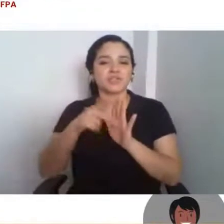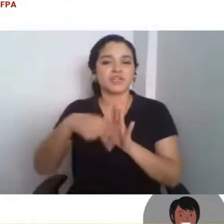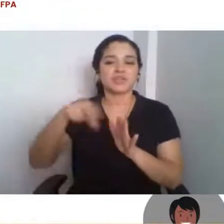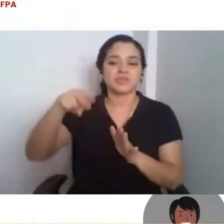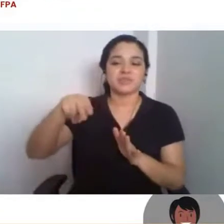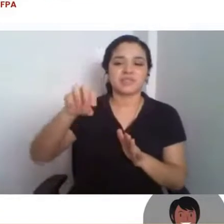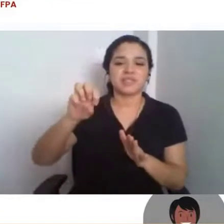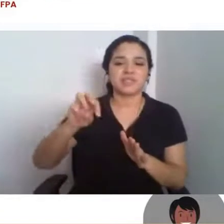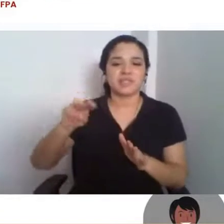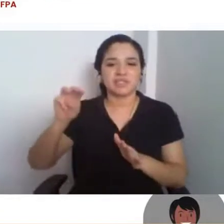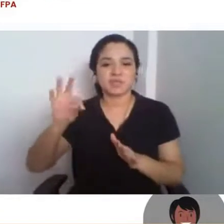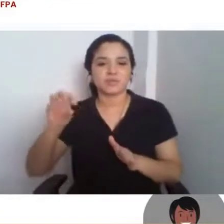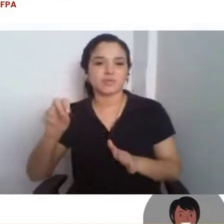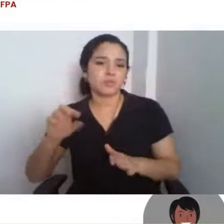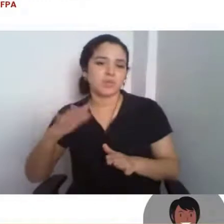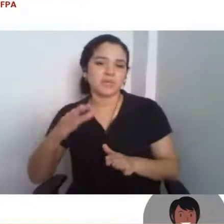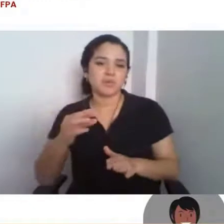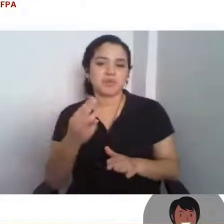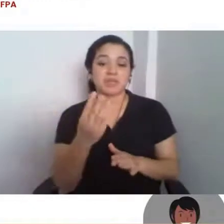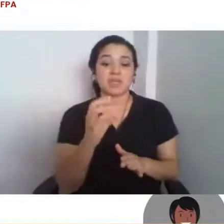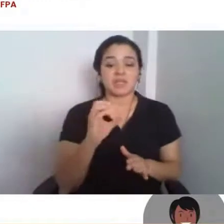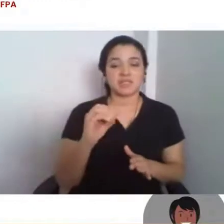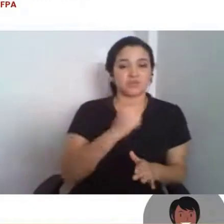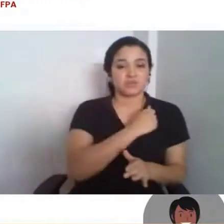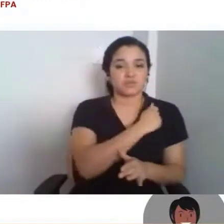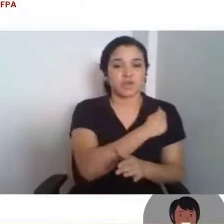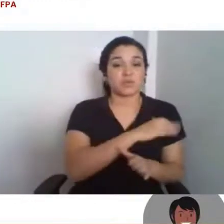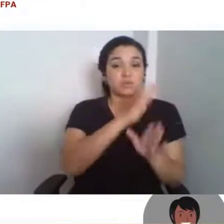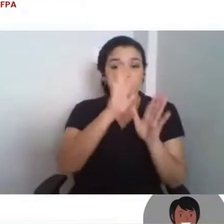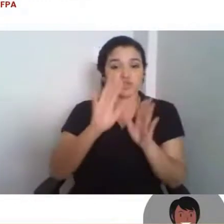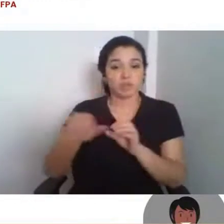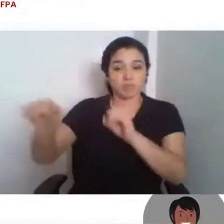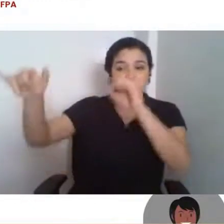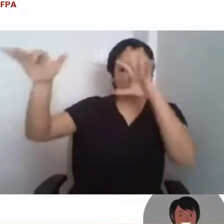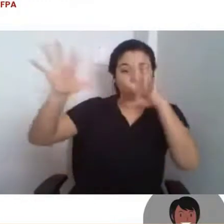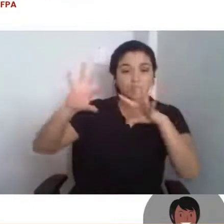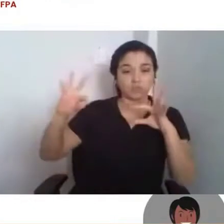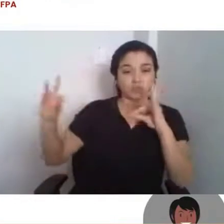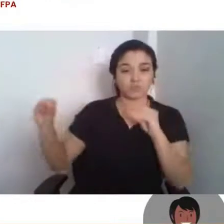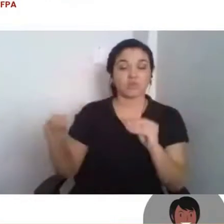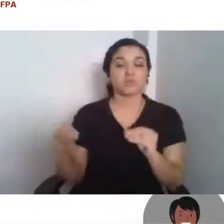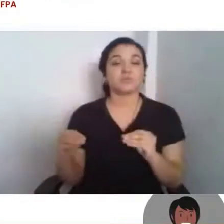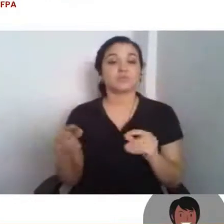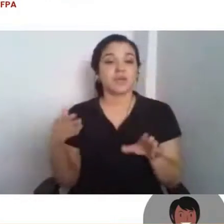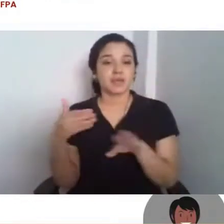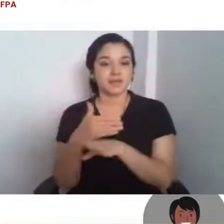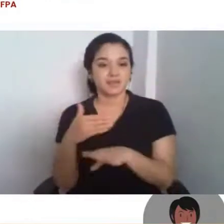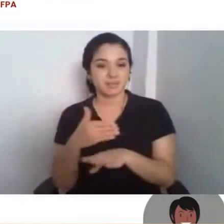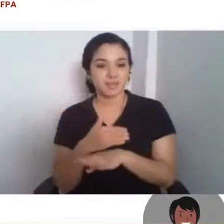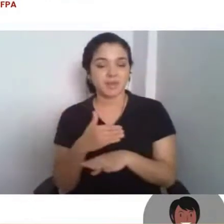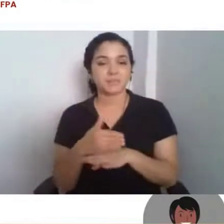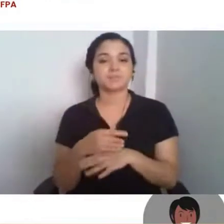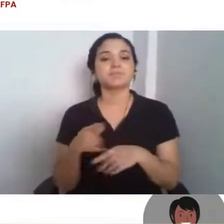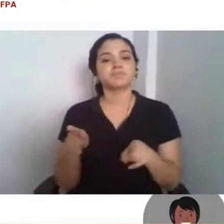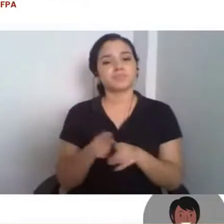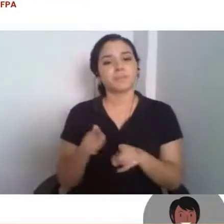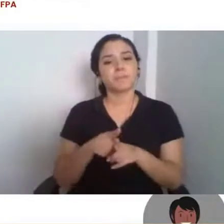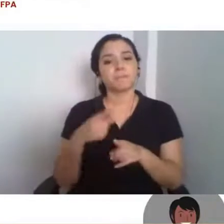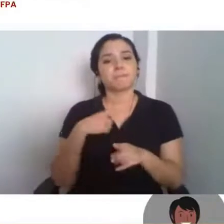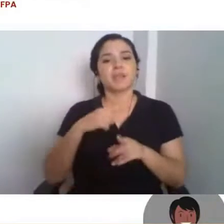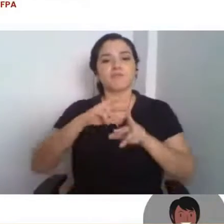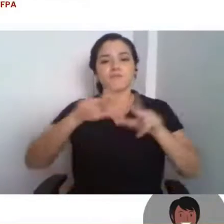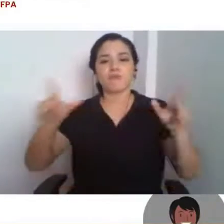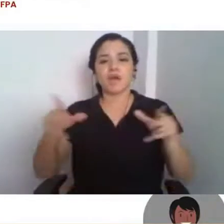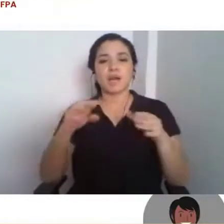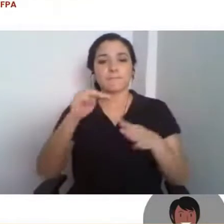300 jovens de uma vez só. Temos várias metodologias ativas